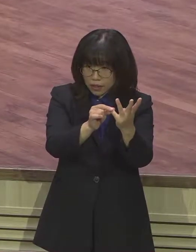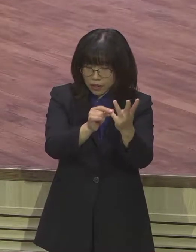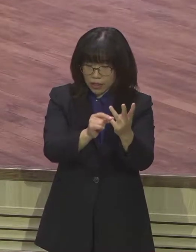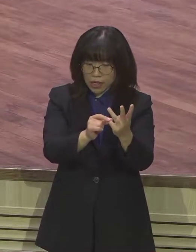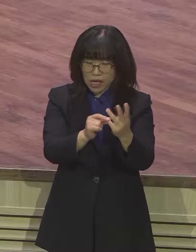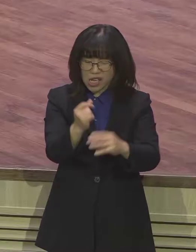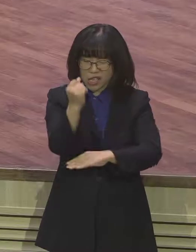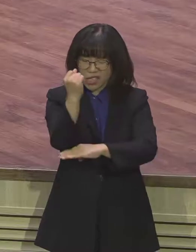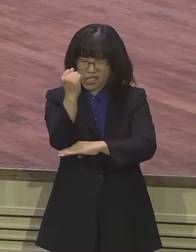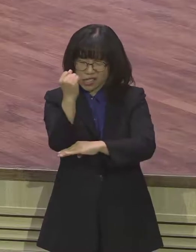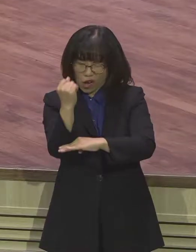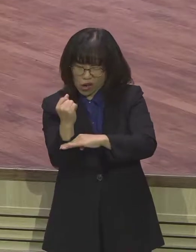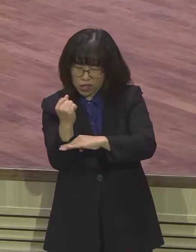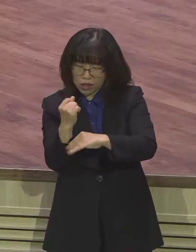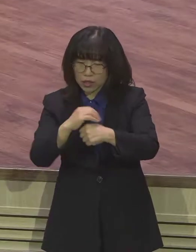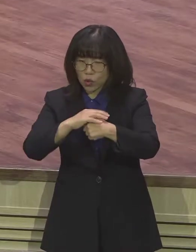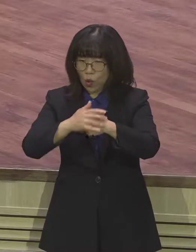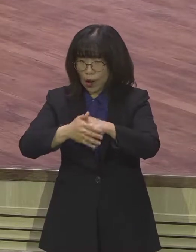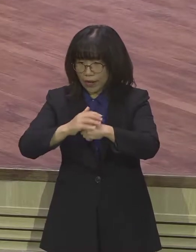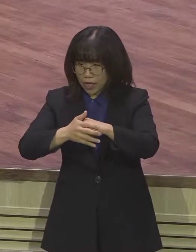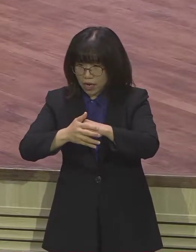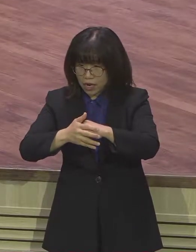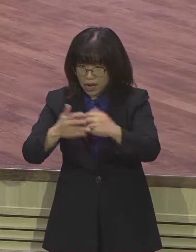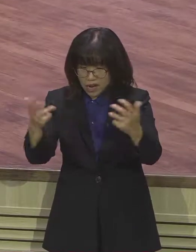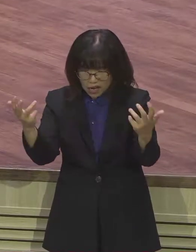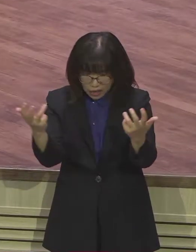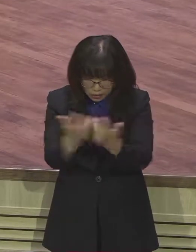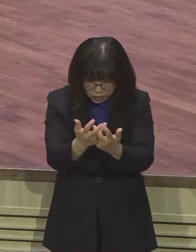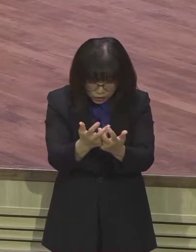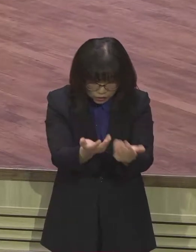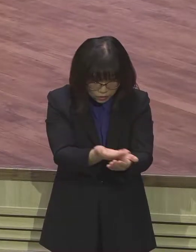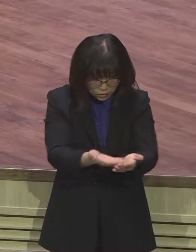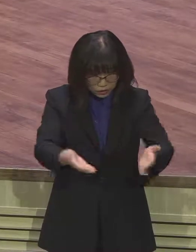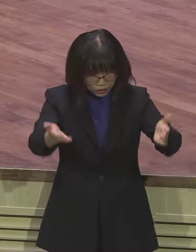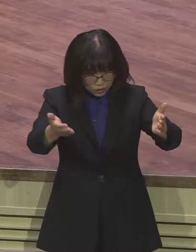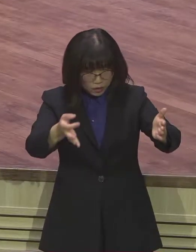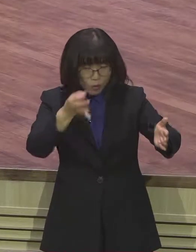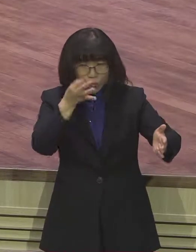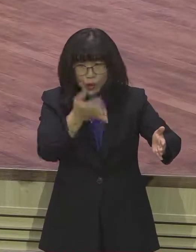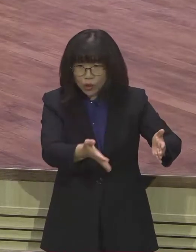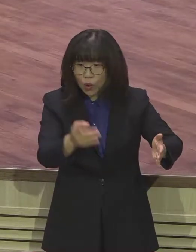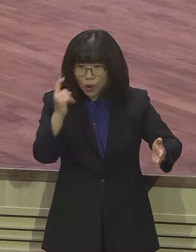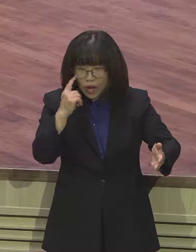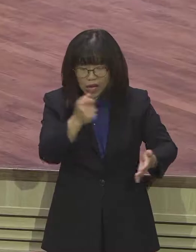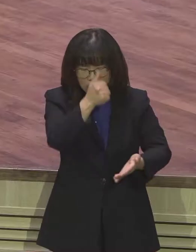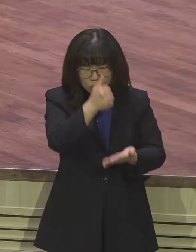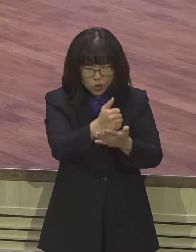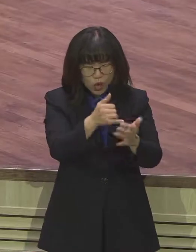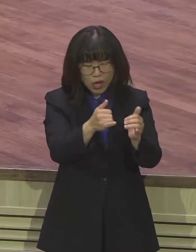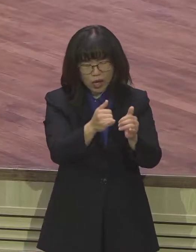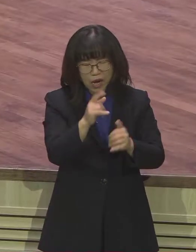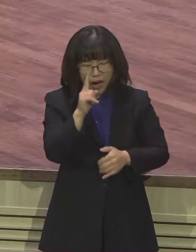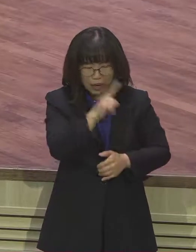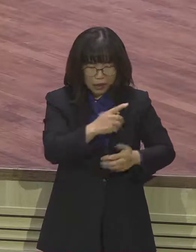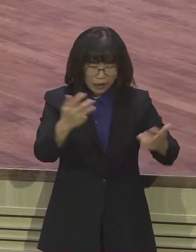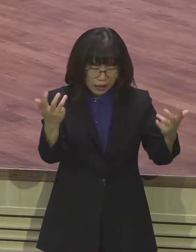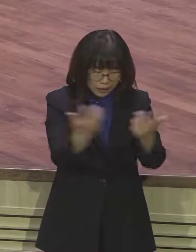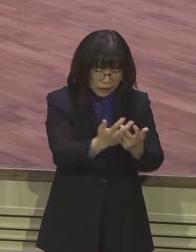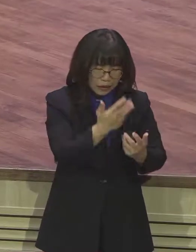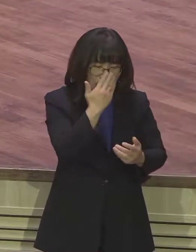여름 실가가 가득한 광주리를 보여주시면서 그만큼 죄악이 극심한 이스라엘을 바로 썩은 과일로 비유하고